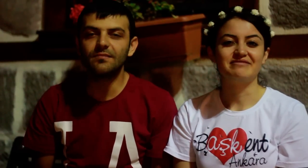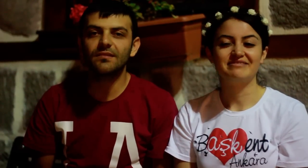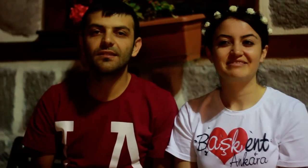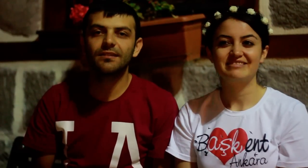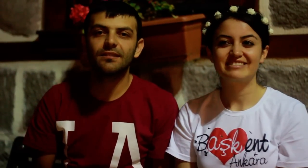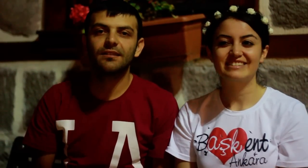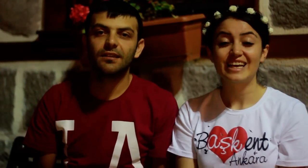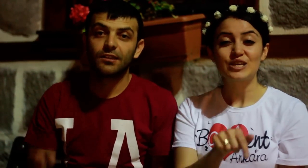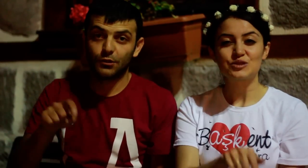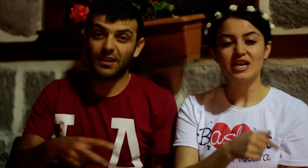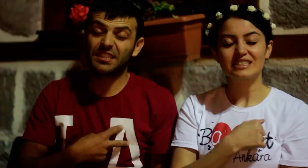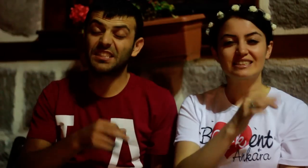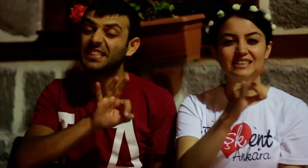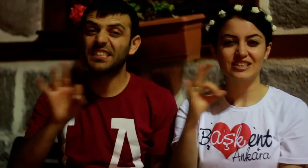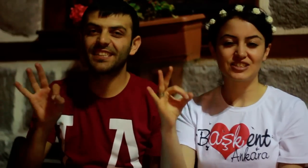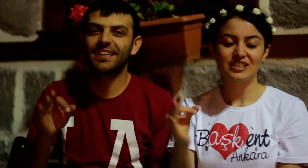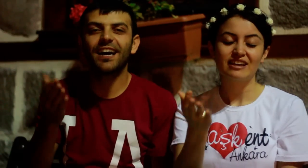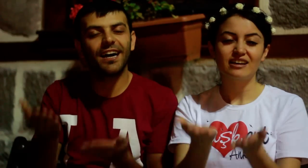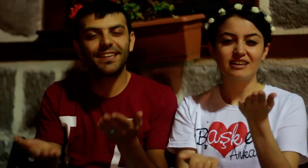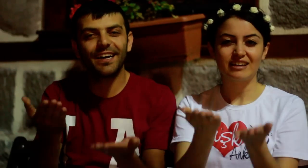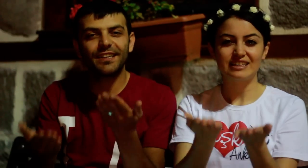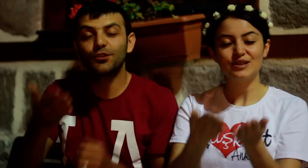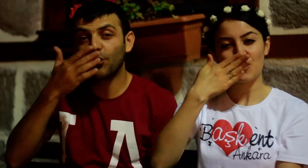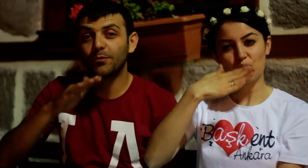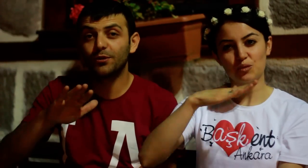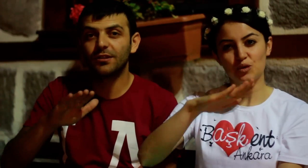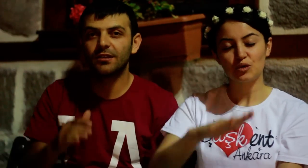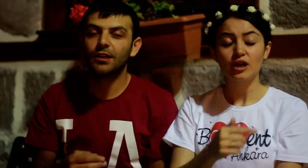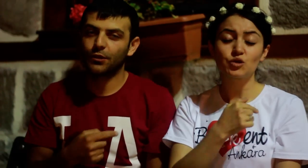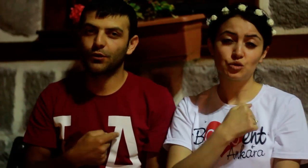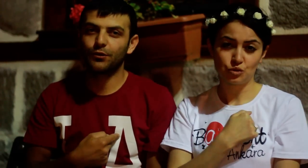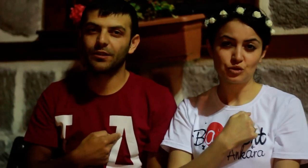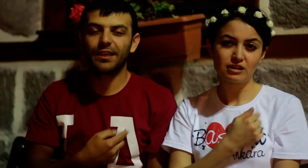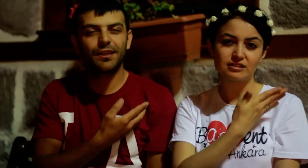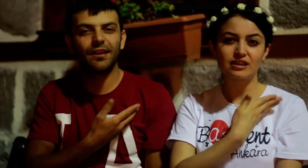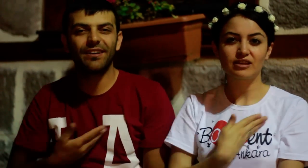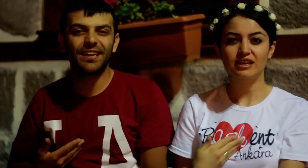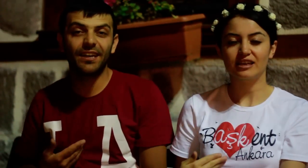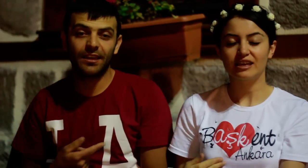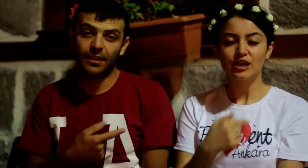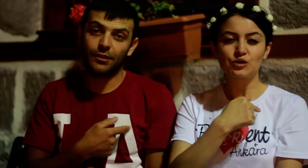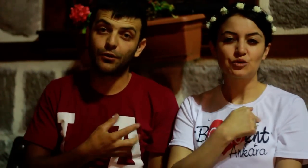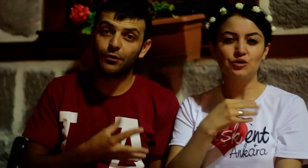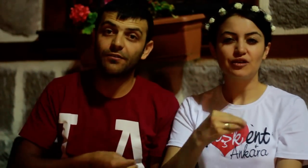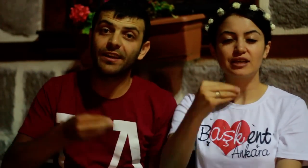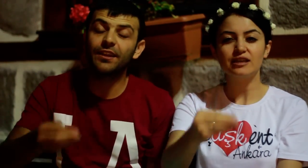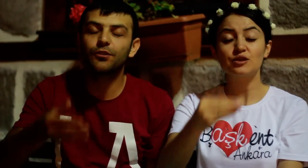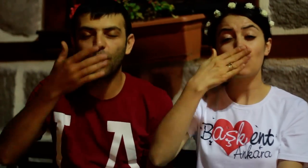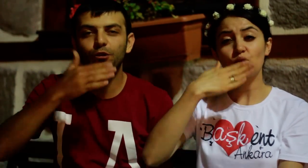Şu aşkın hiç adaleti yok mu Gönülden sevene gönül veren yok